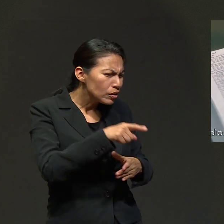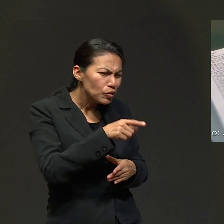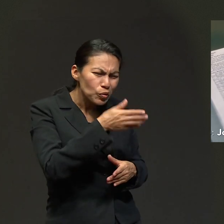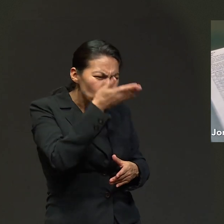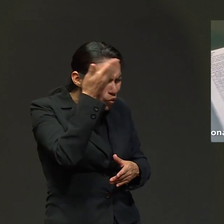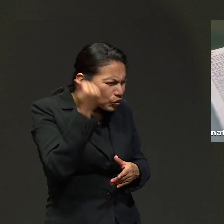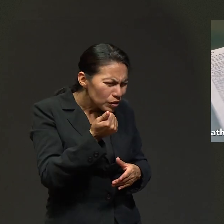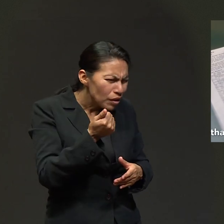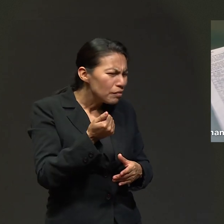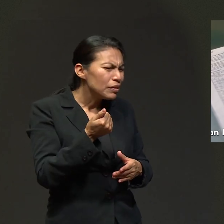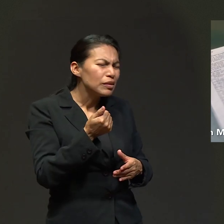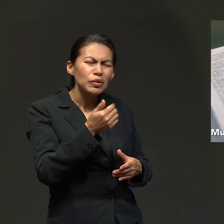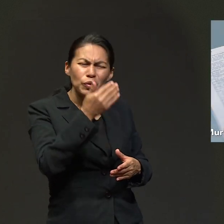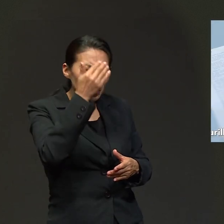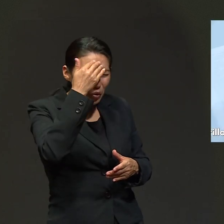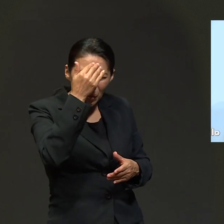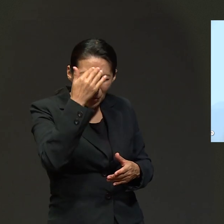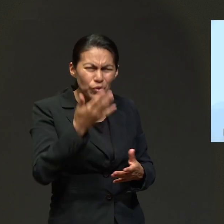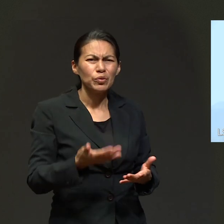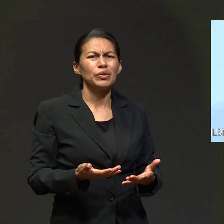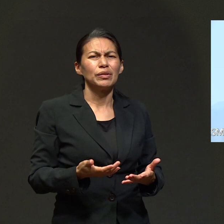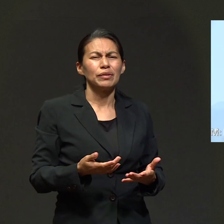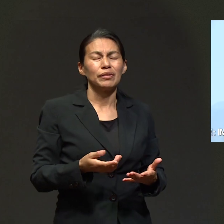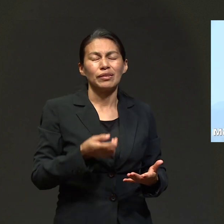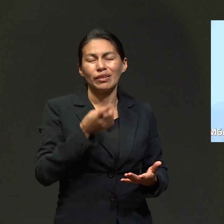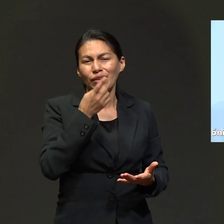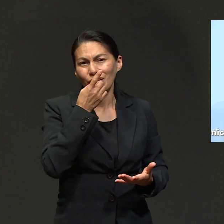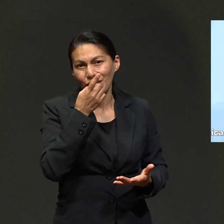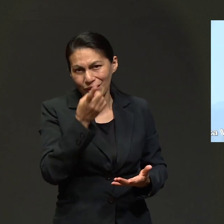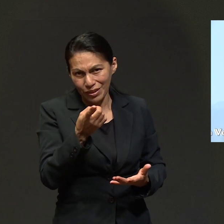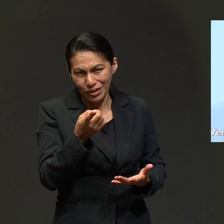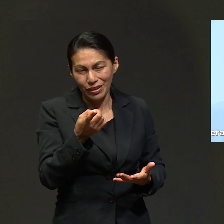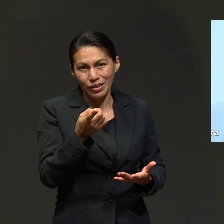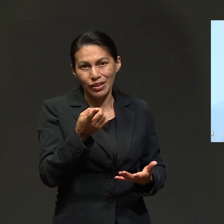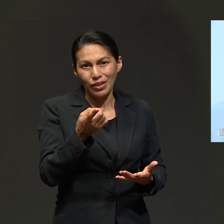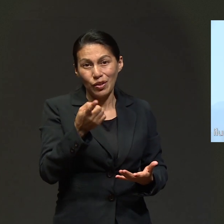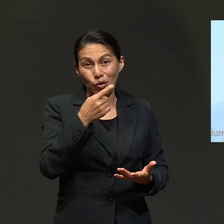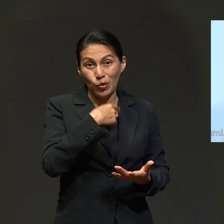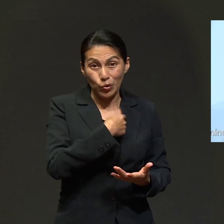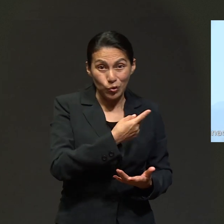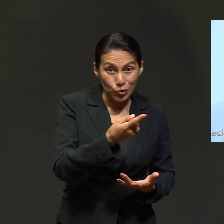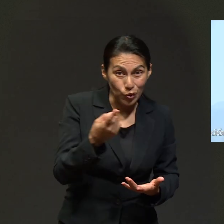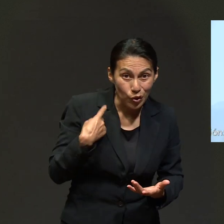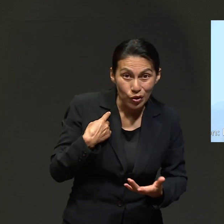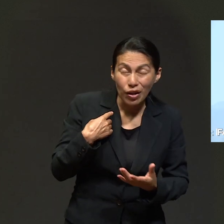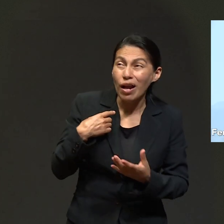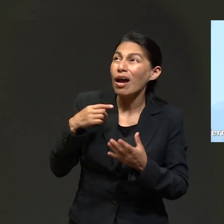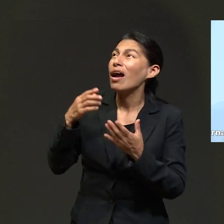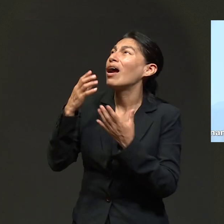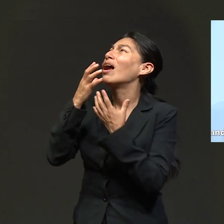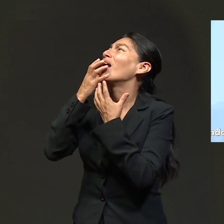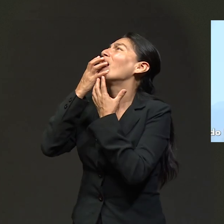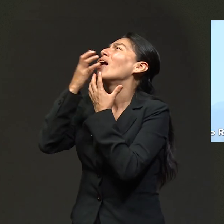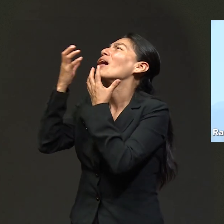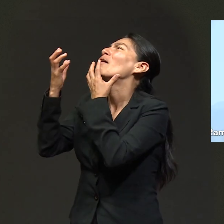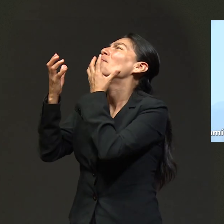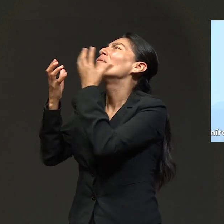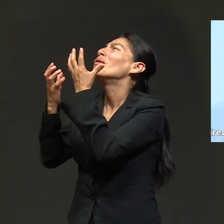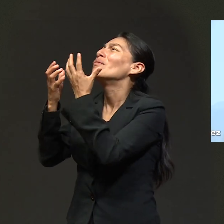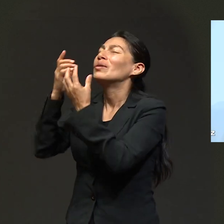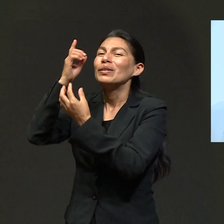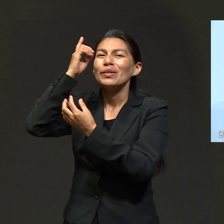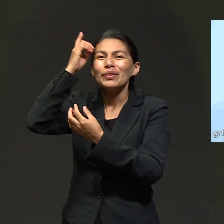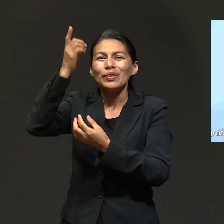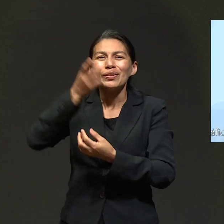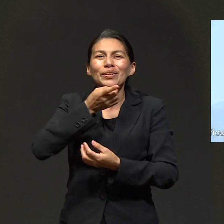Quiero hacer un pequeño énfasis ahí. Nosotros clamamos y como dice el versículo, Dios respondió. Hemos